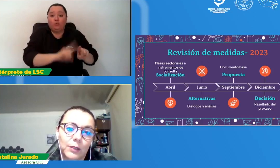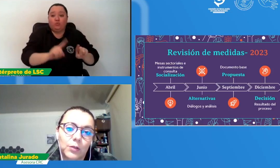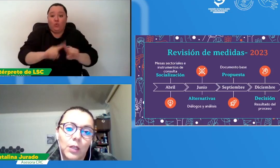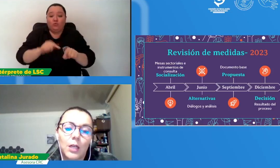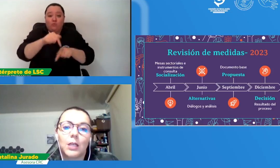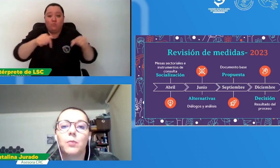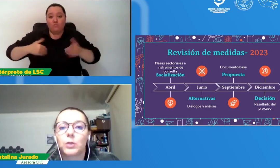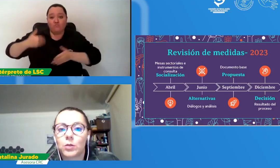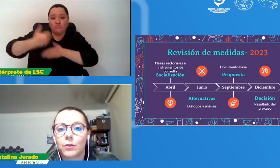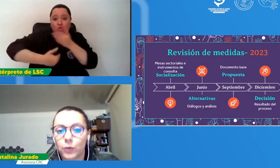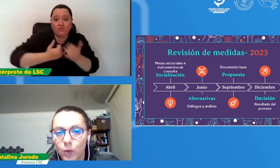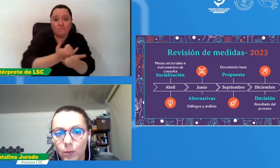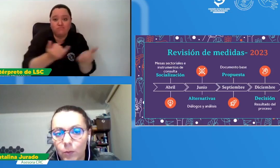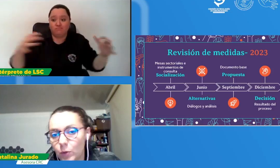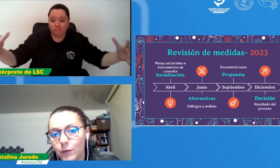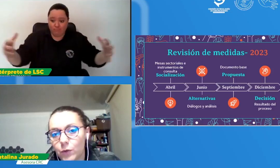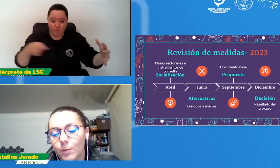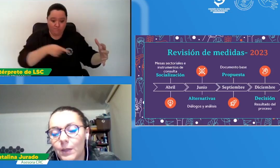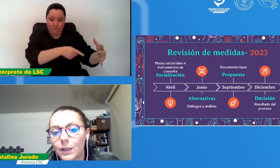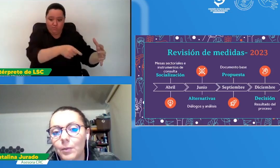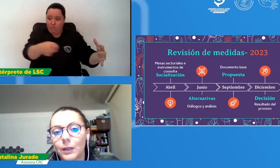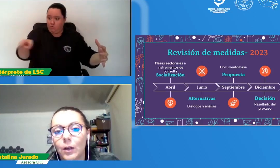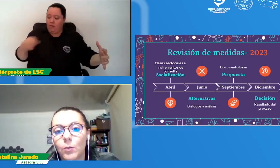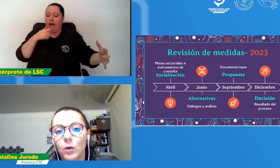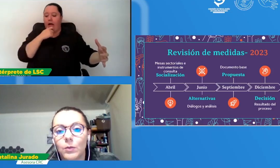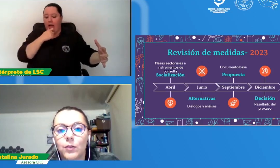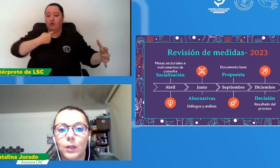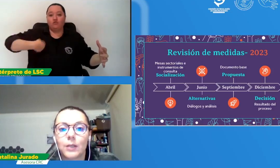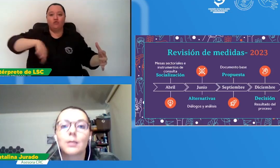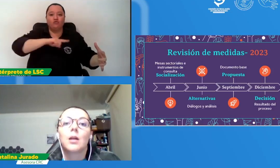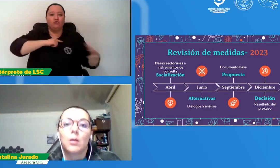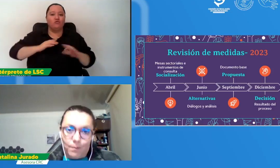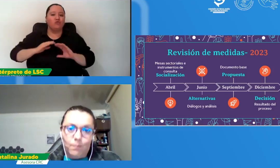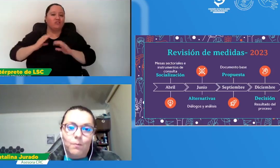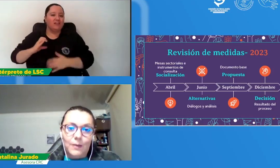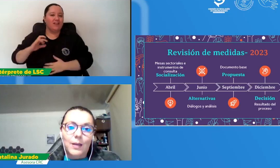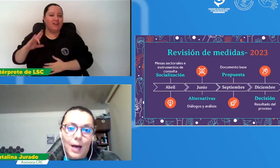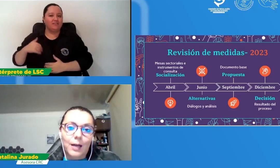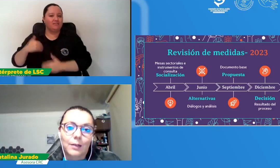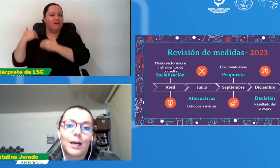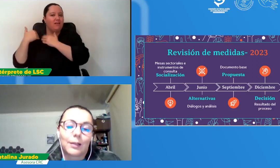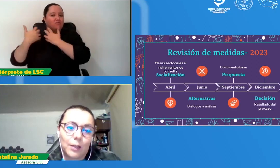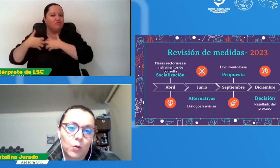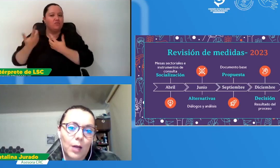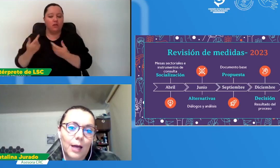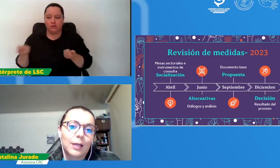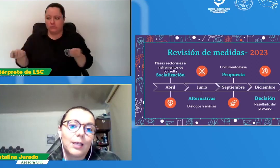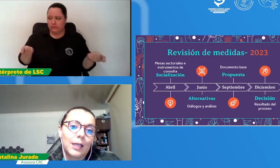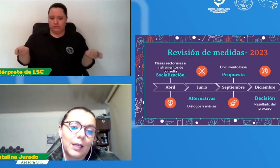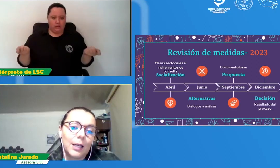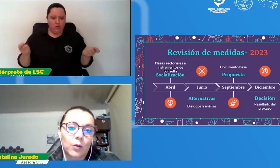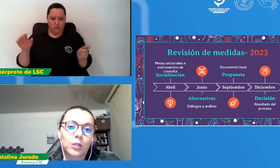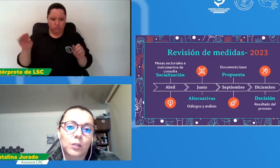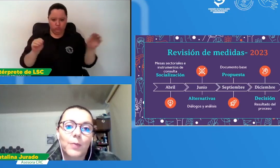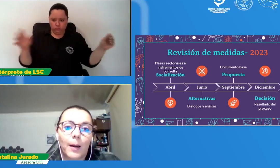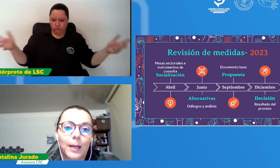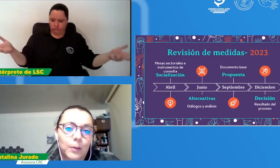y pues nuestra función básicamente como comisión es mediar, articular y generar unos